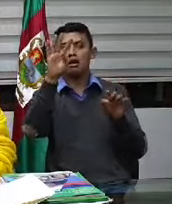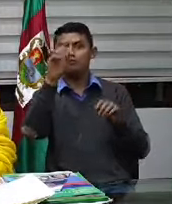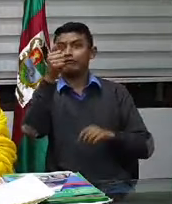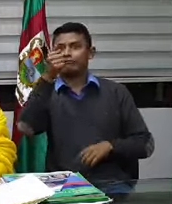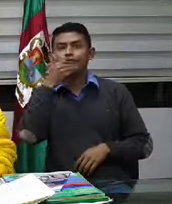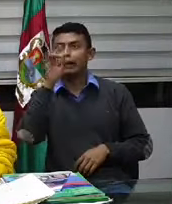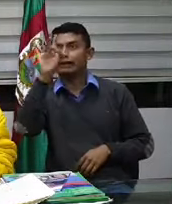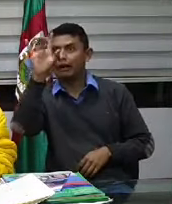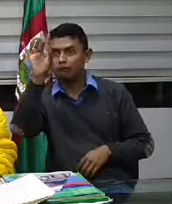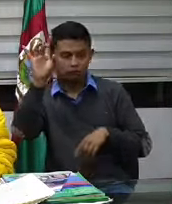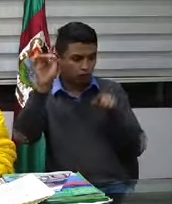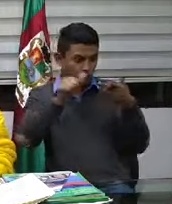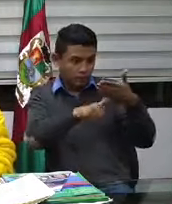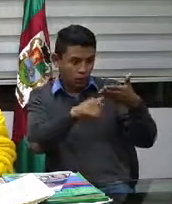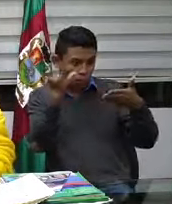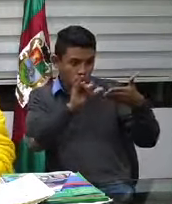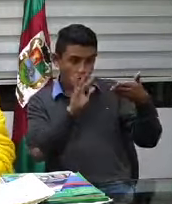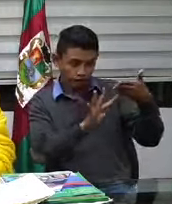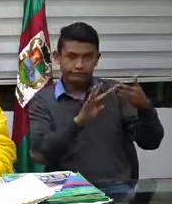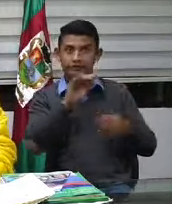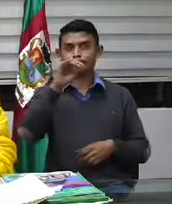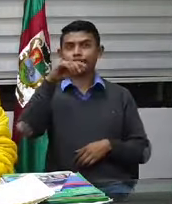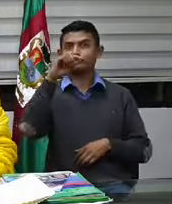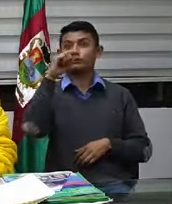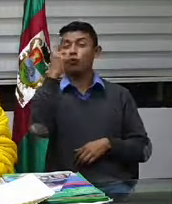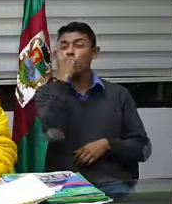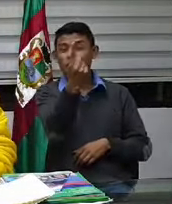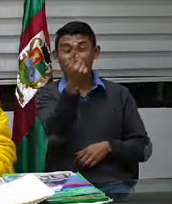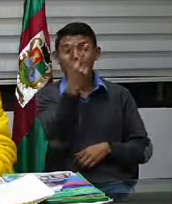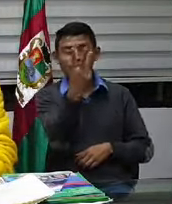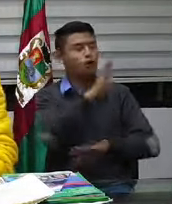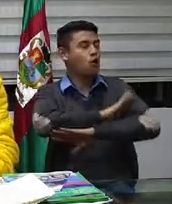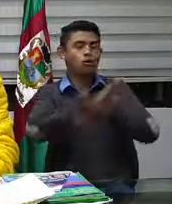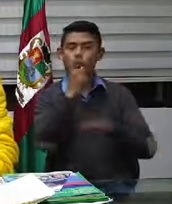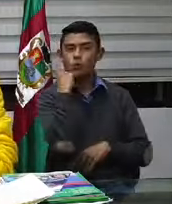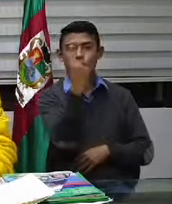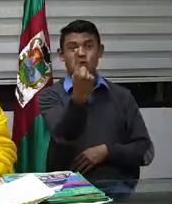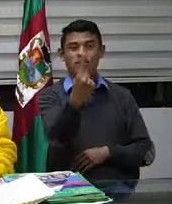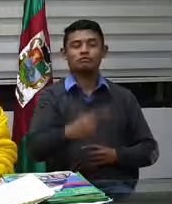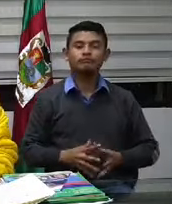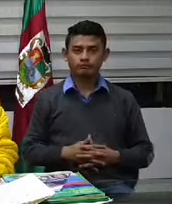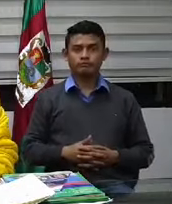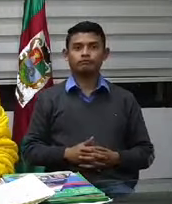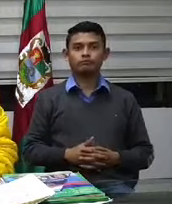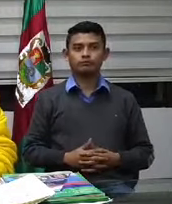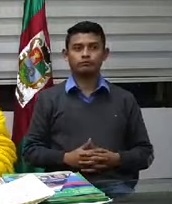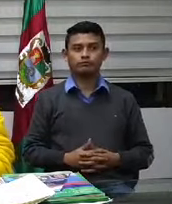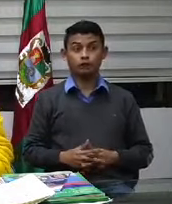Uno, un solo dígito podrá salir a hacer esas vueltas. Uno solo por familia ir a hacer esas compras.